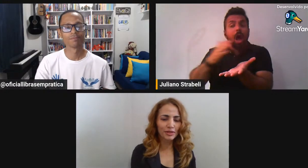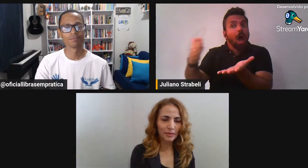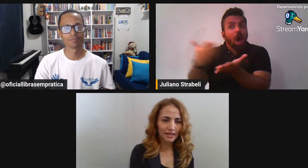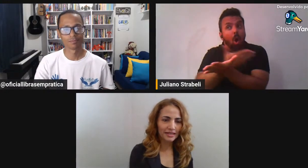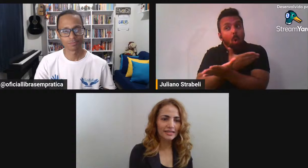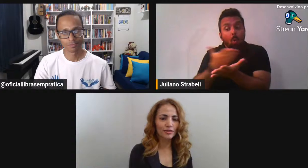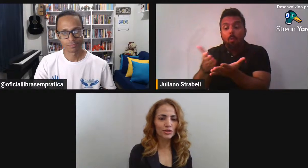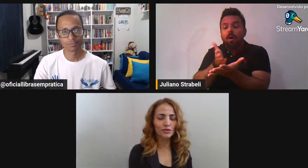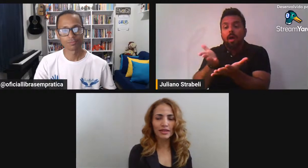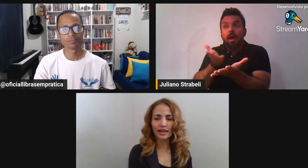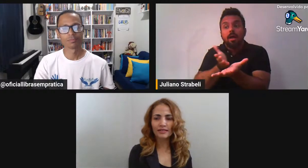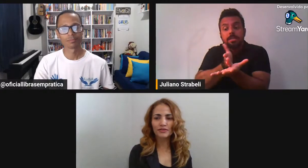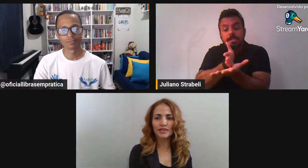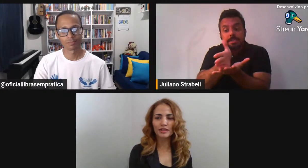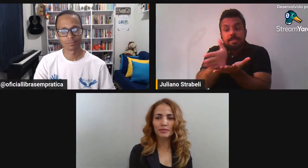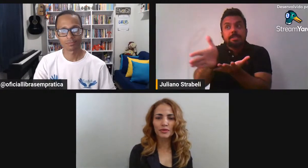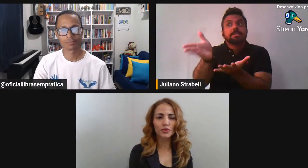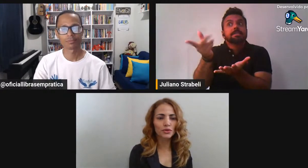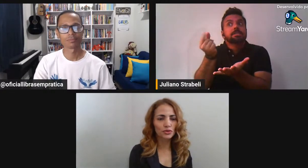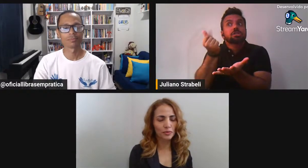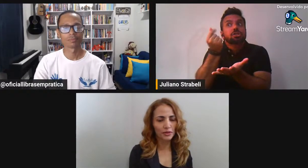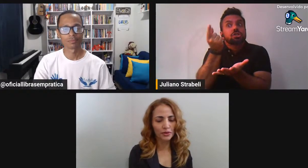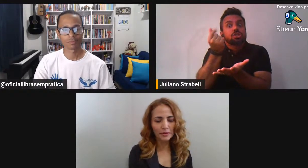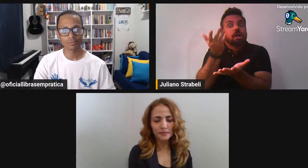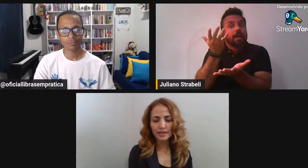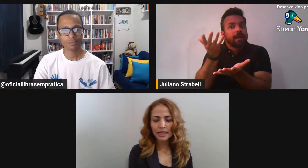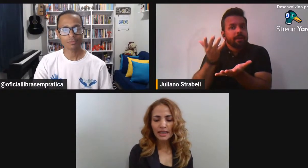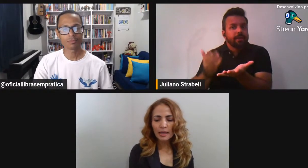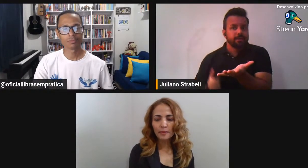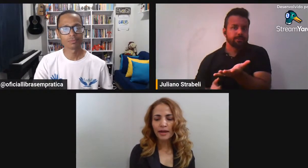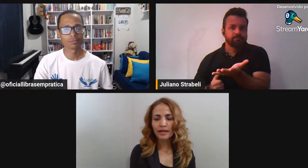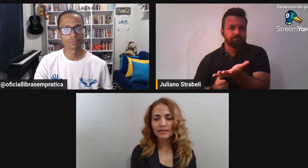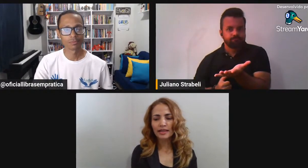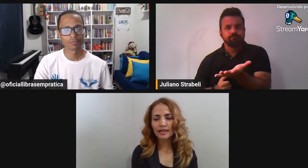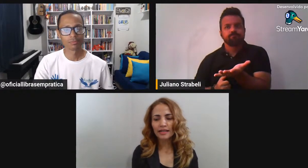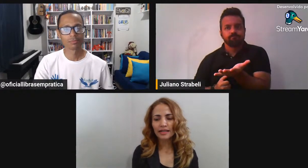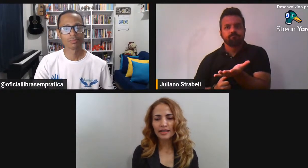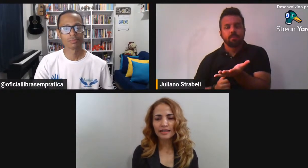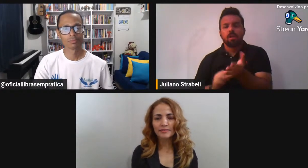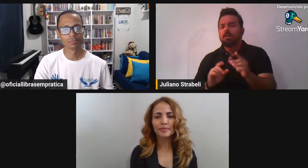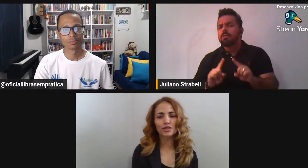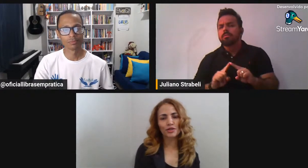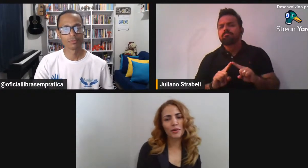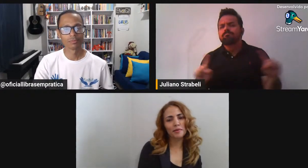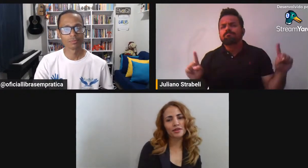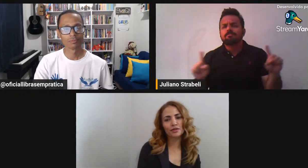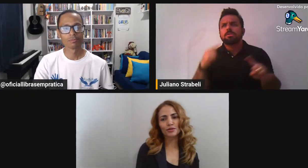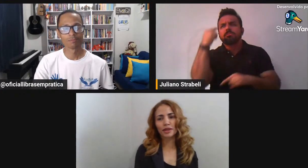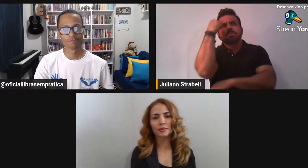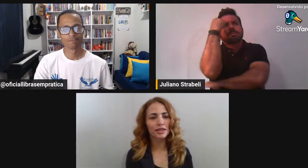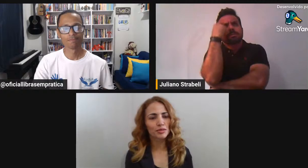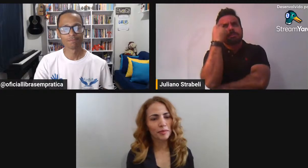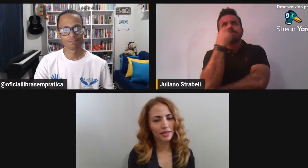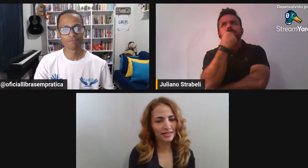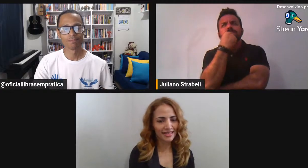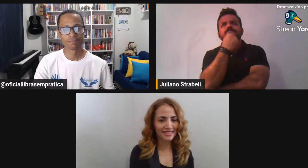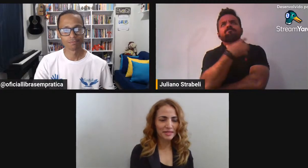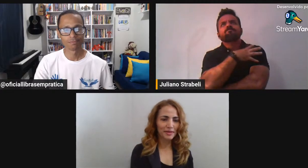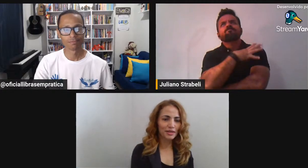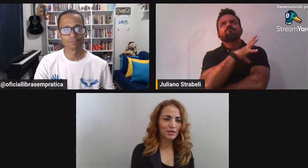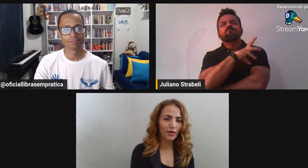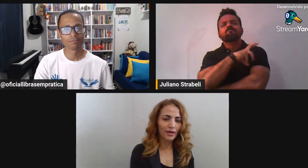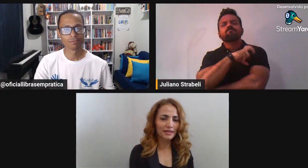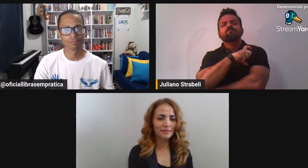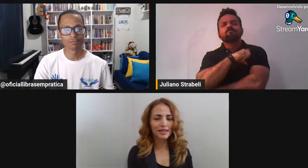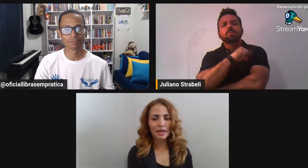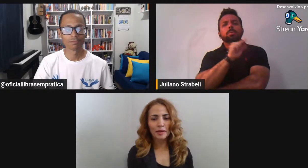nisso Quando vai tomar a decisão De estudar Fazer um curso superior Mas a paixão A paixão que eu tenho Mesmo é pelas letras